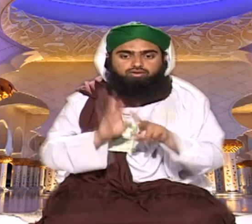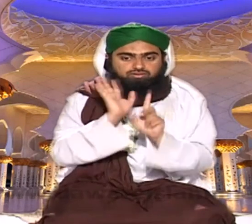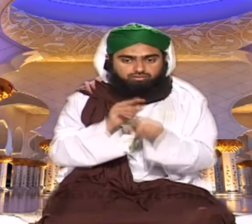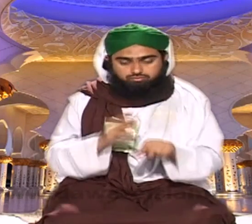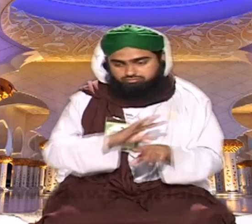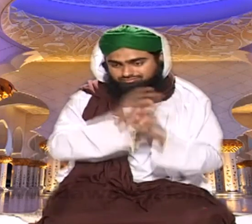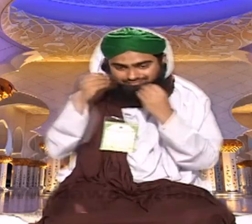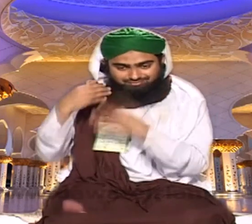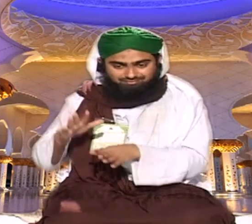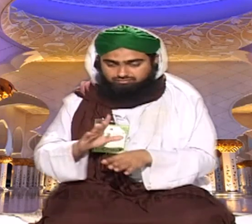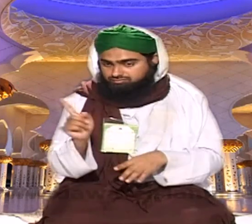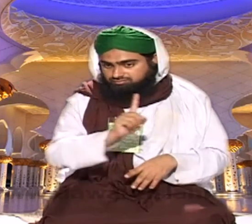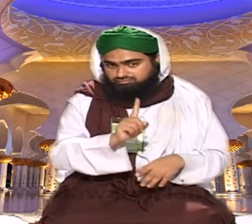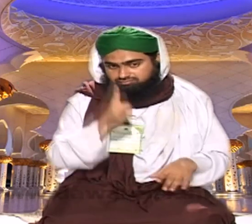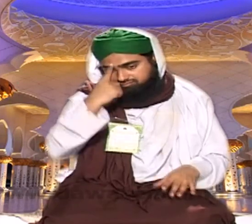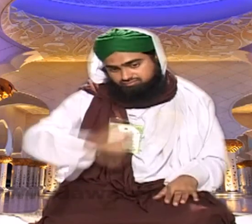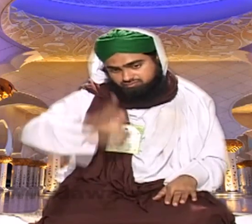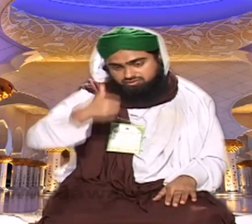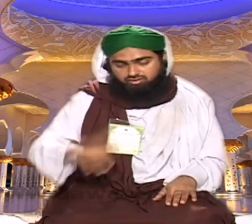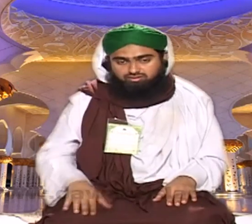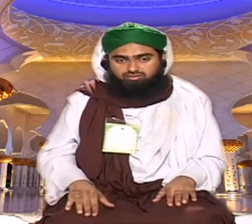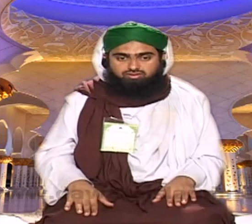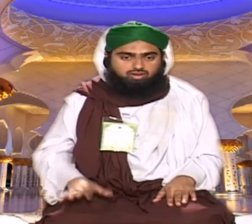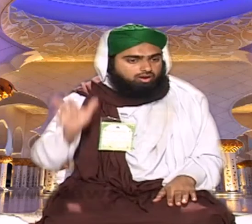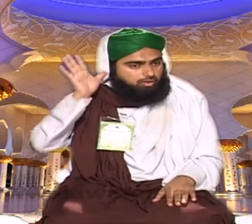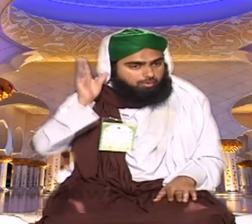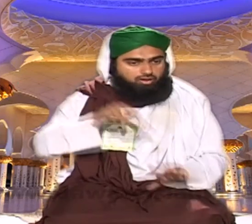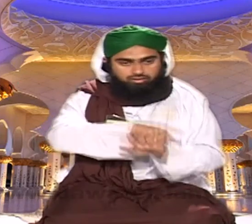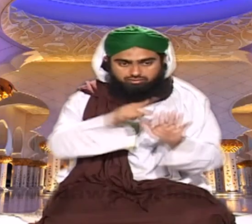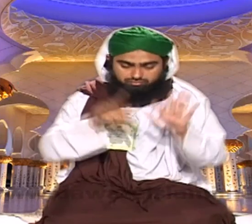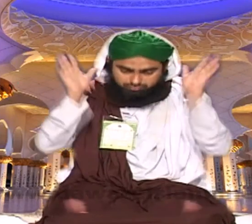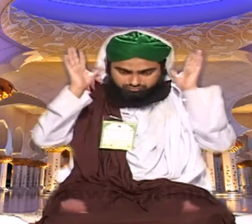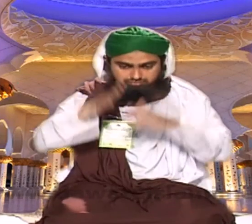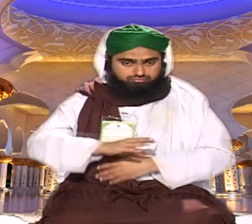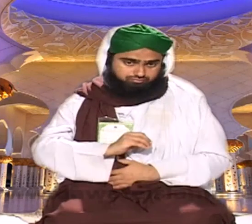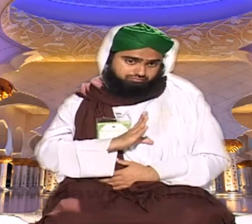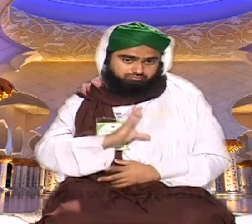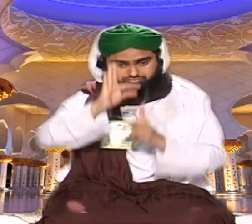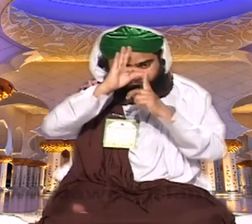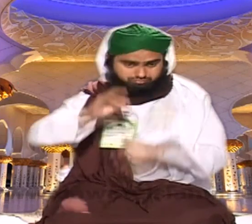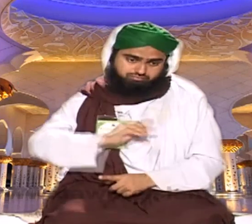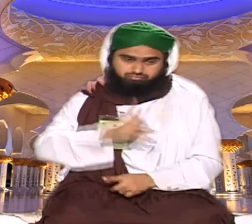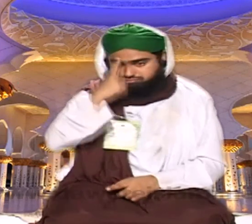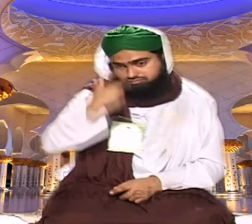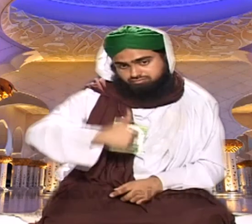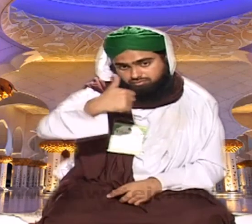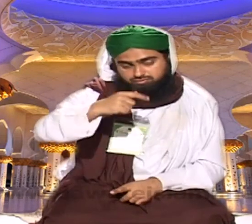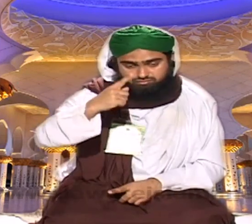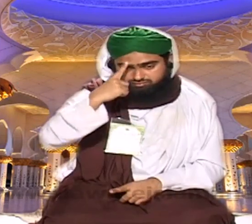فجر کی تو قضا نہیں ہوگی اس چار وقتوں کی بھی قضا نہیں ہوگی یہ نہیں کہ فجر ہی کی امیت ہے کہ